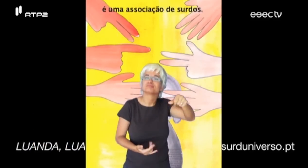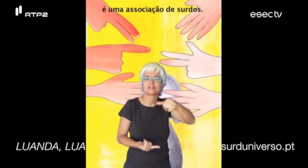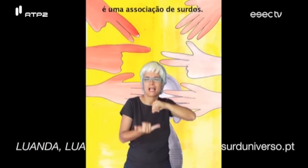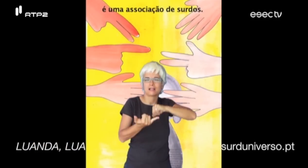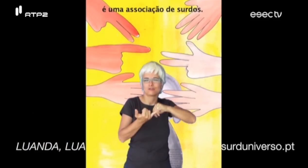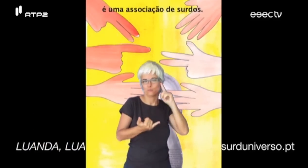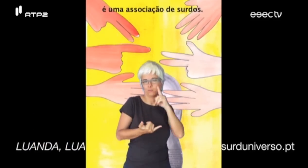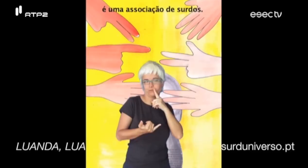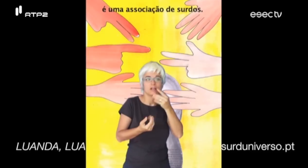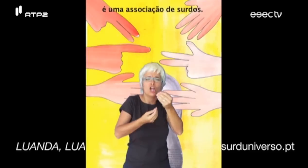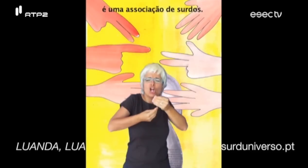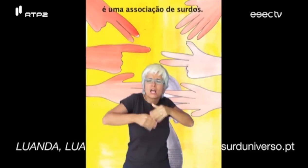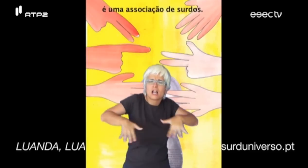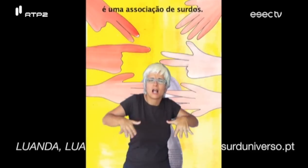É uma associação de surdos.